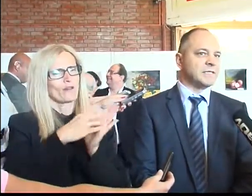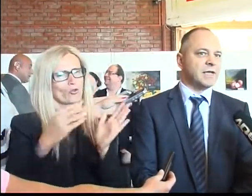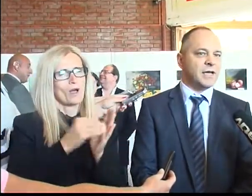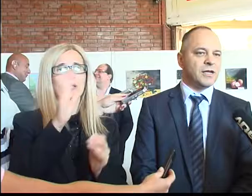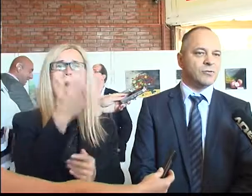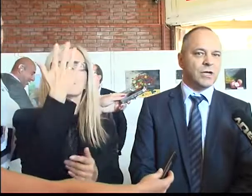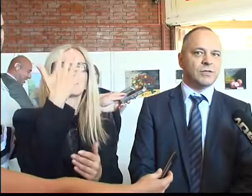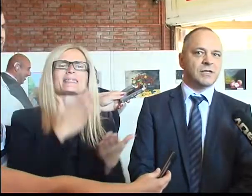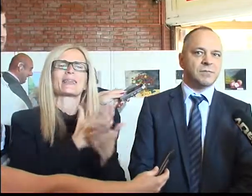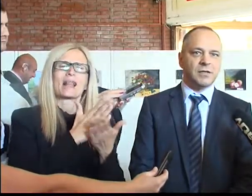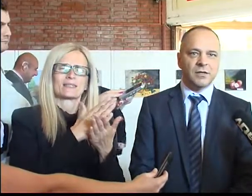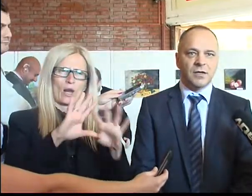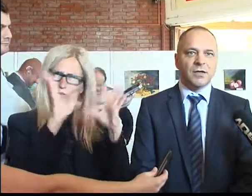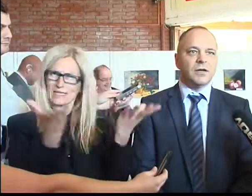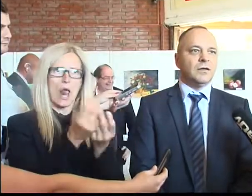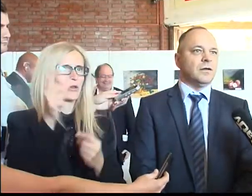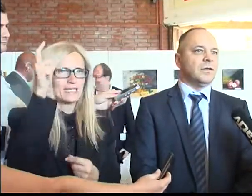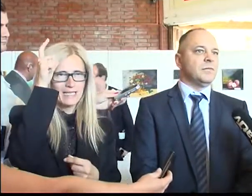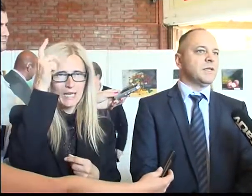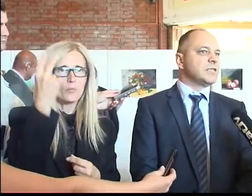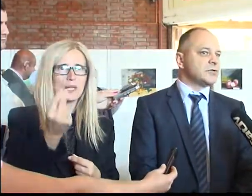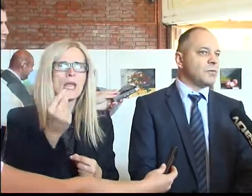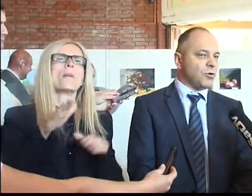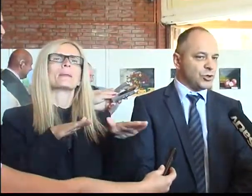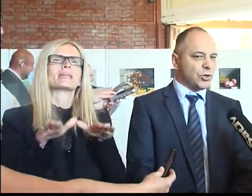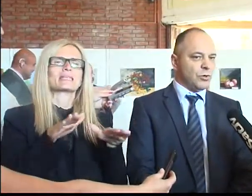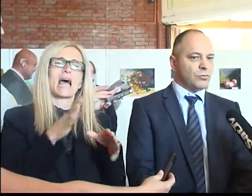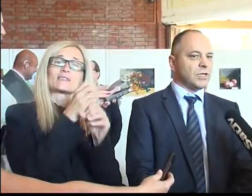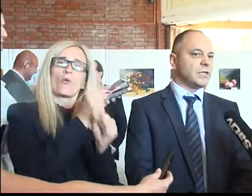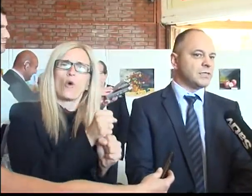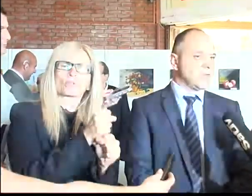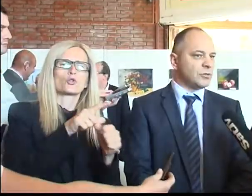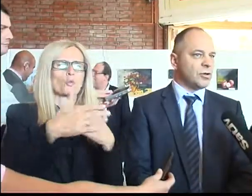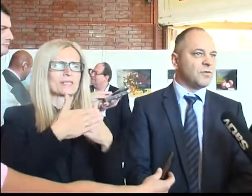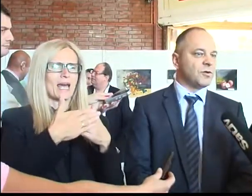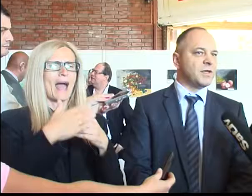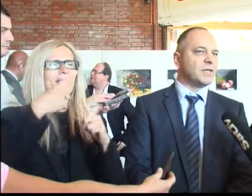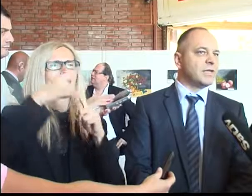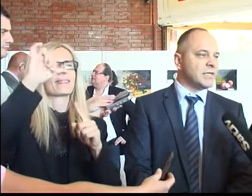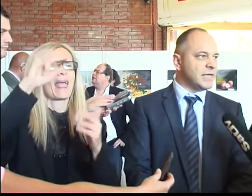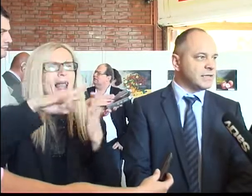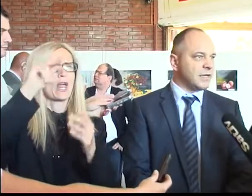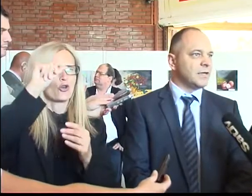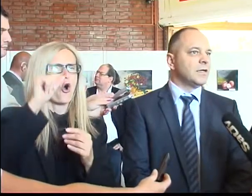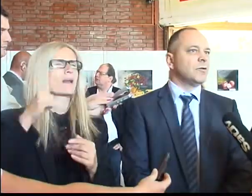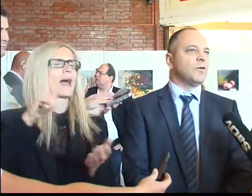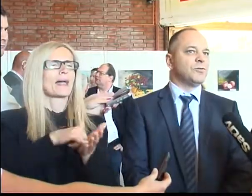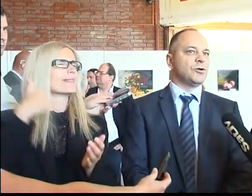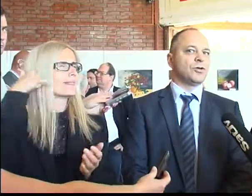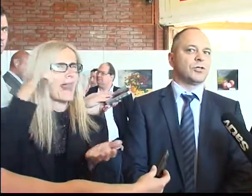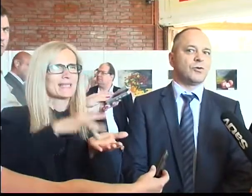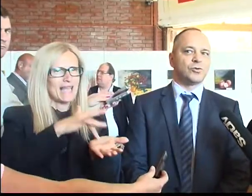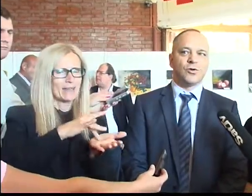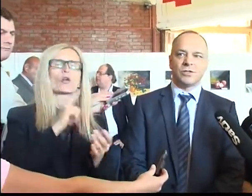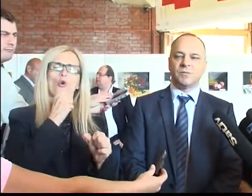50 kancelarija u celoj Srbiji. Ministarstvo je podržalo u saradnji sa Telenorom i formiranje telecentra koji